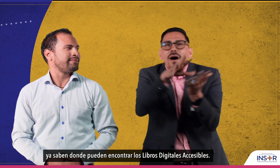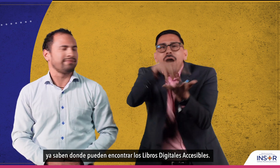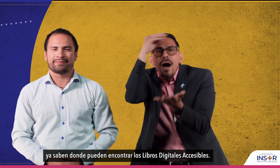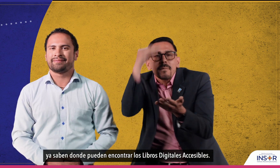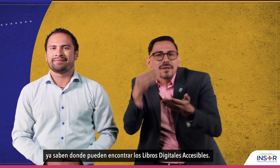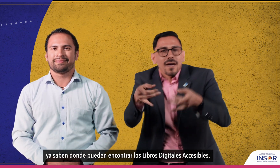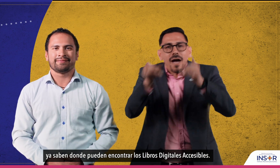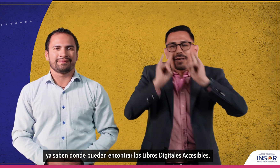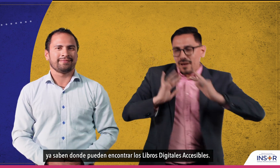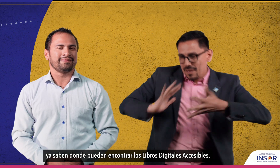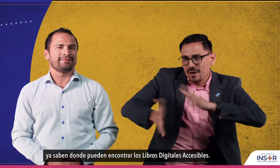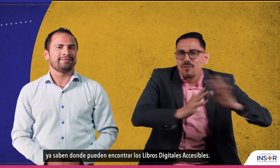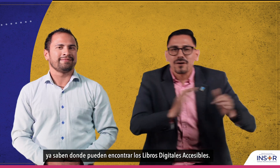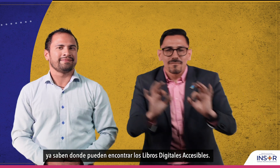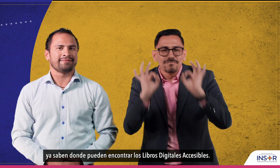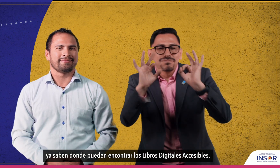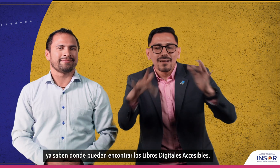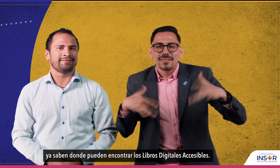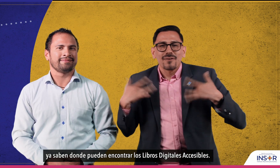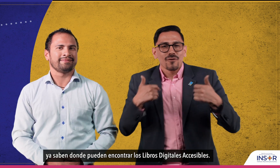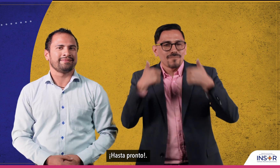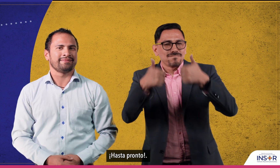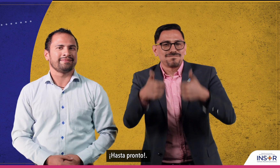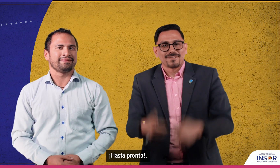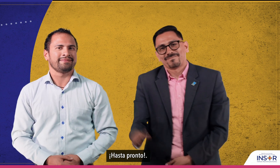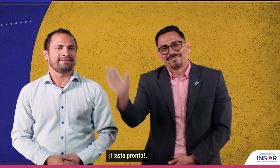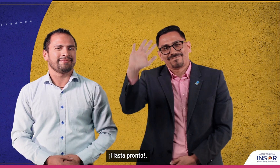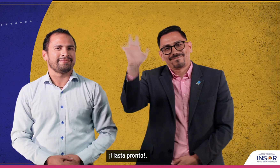libros digitales accesibles. ¡Hasta pronto!